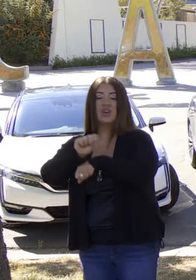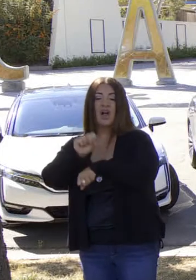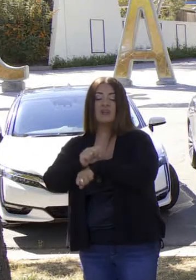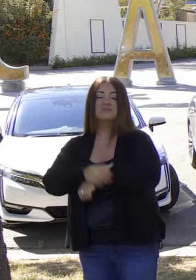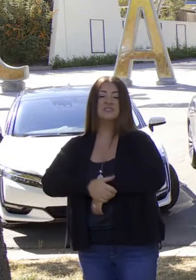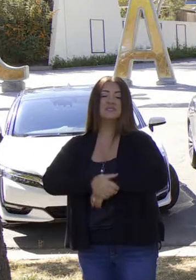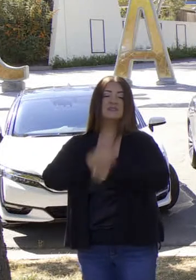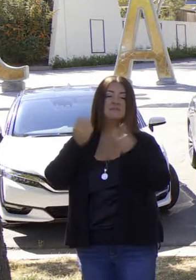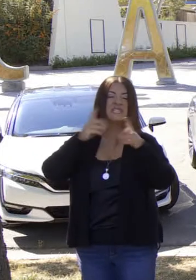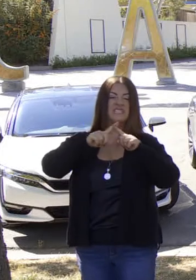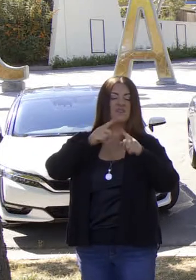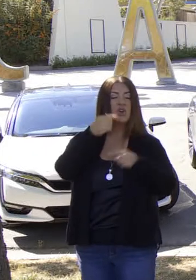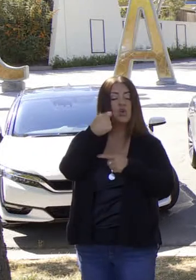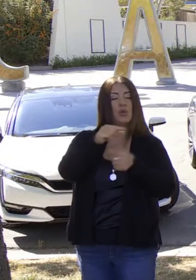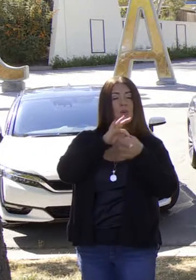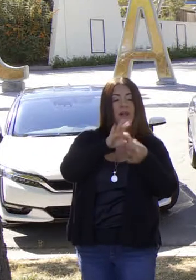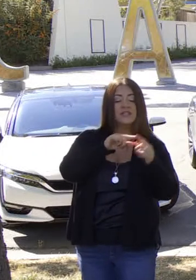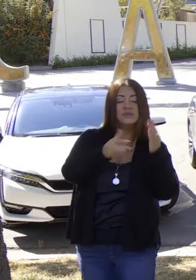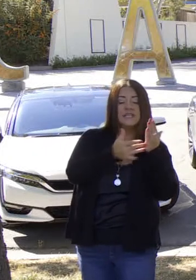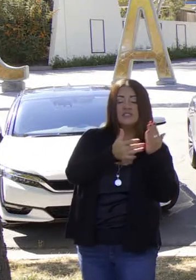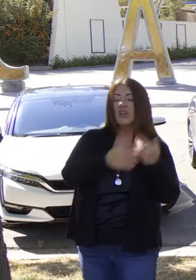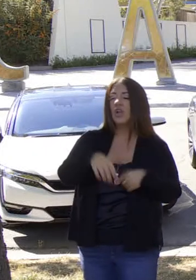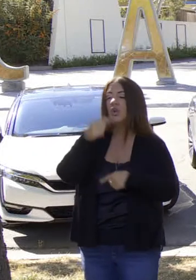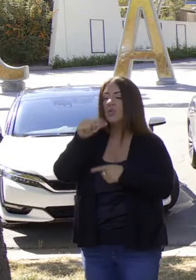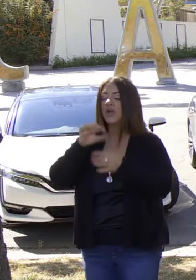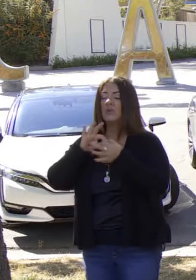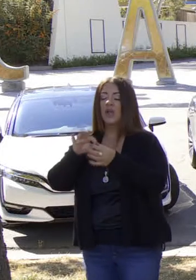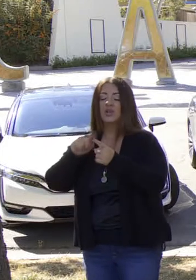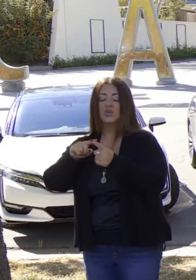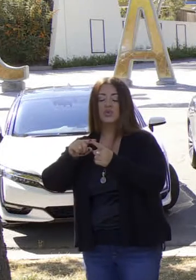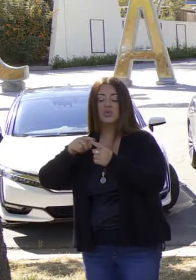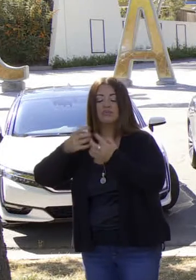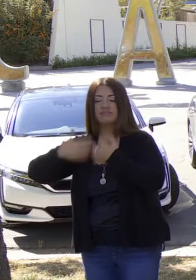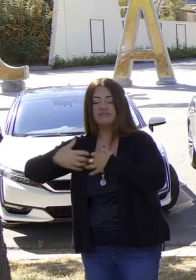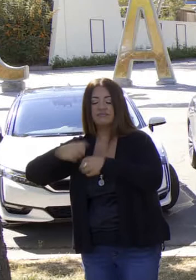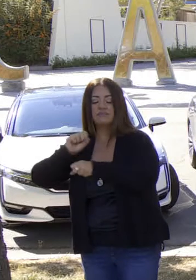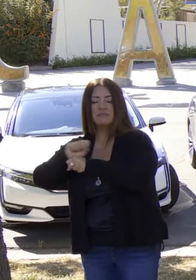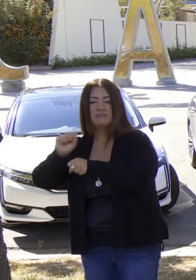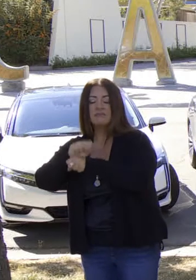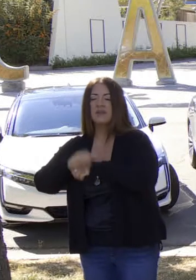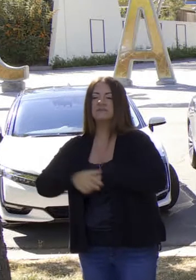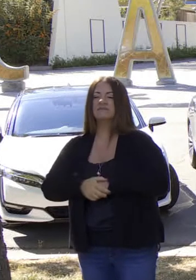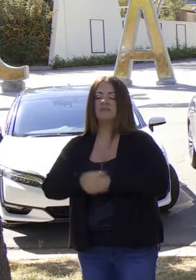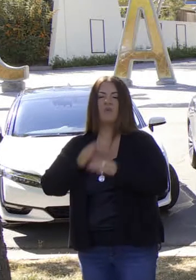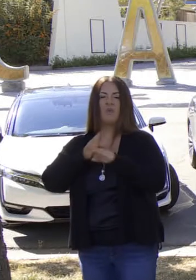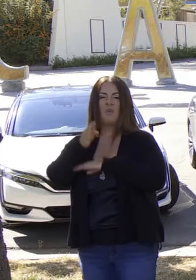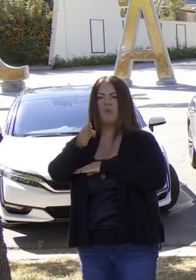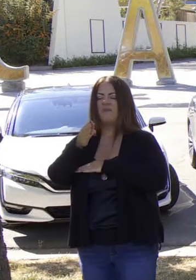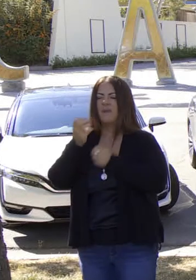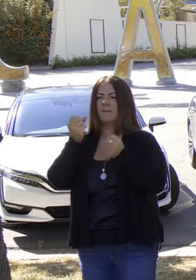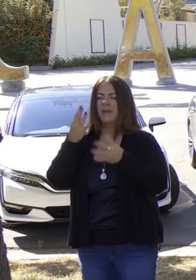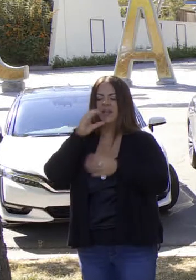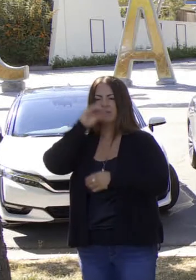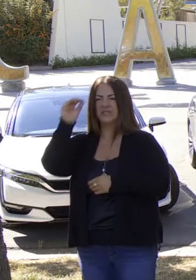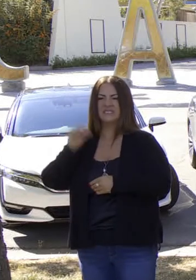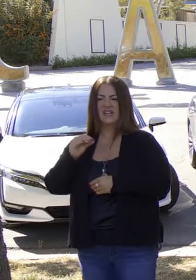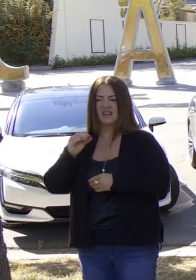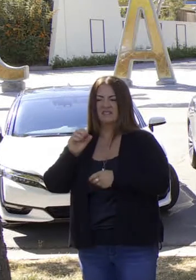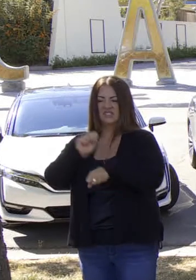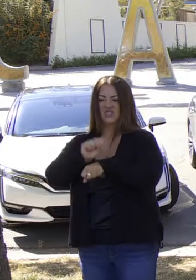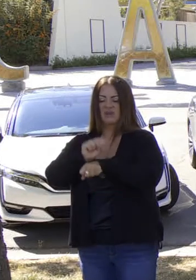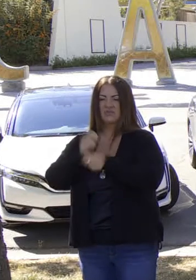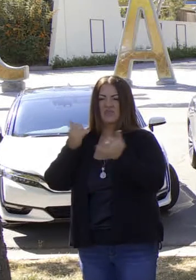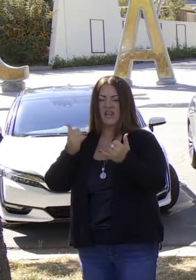tecnológicos representan un aumento de cinco veces.